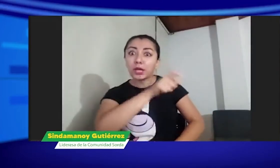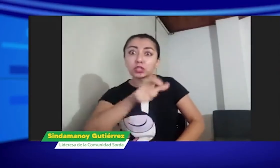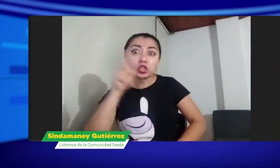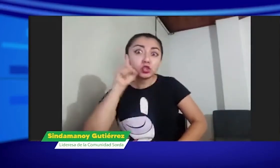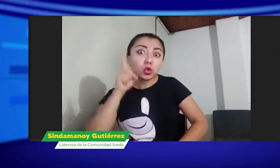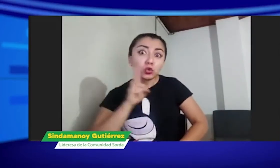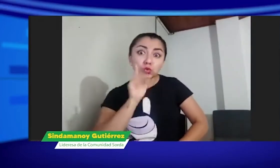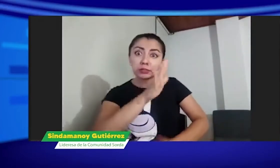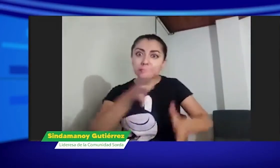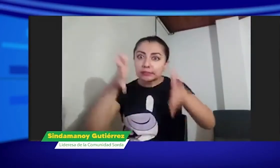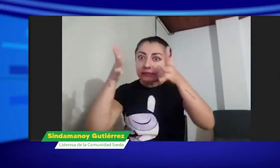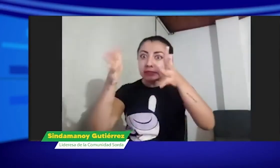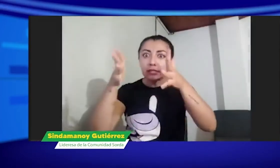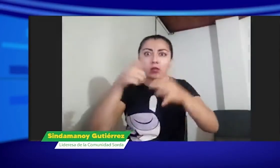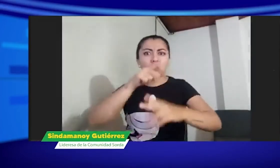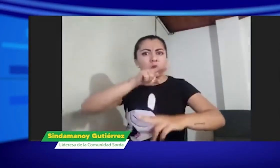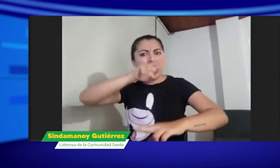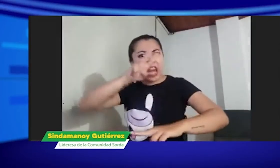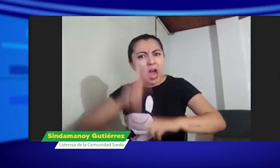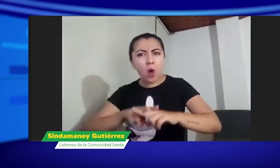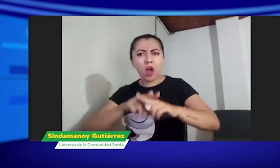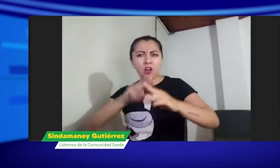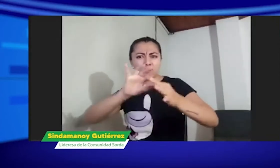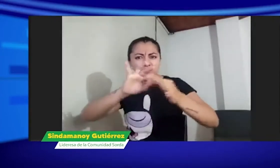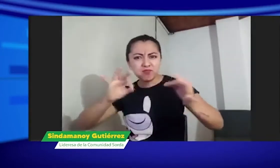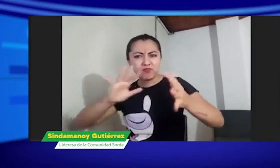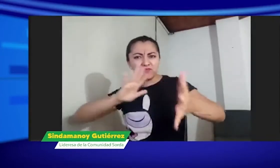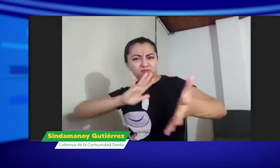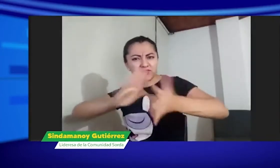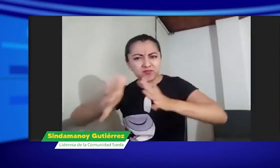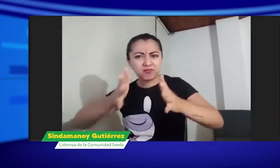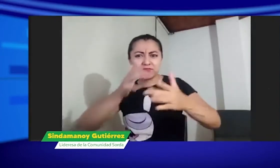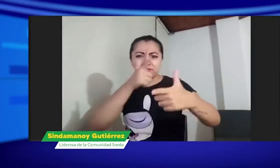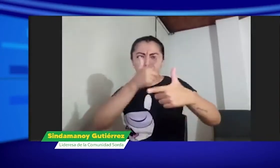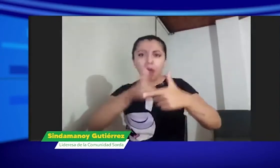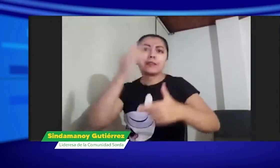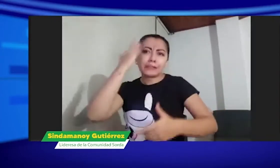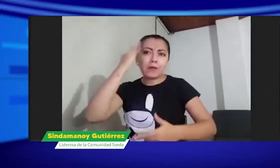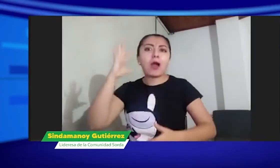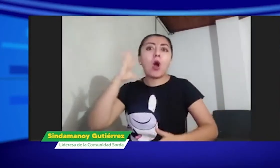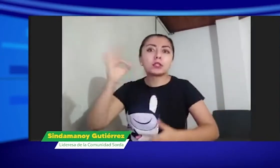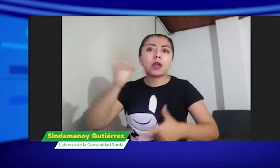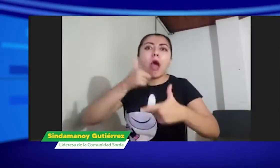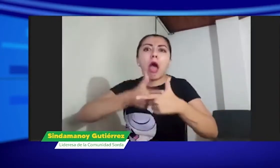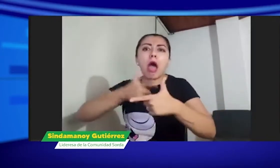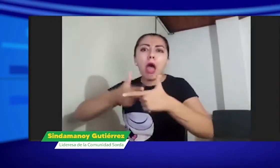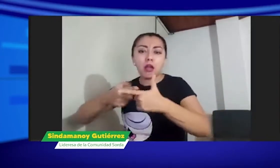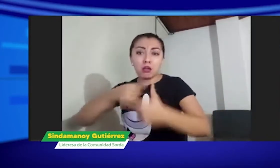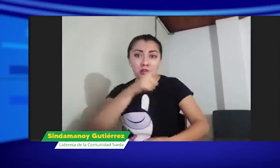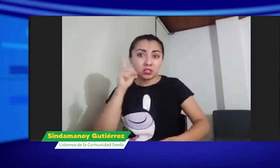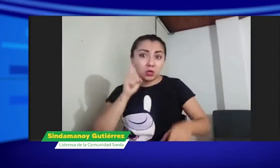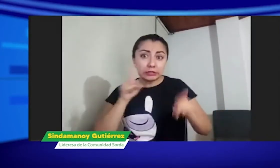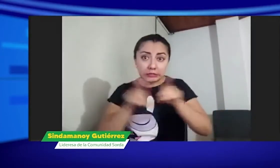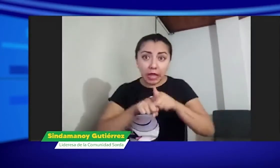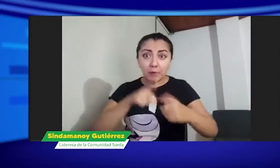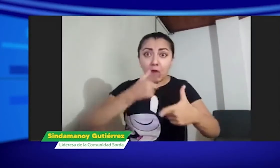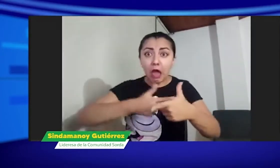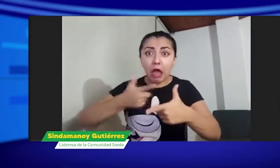muy bien. Pero las personas sordas cuando lo enseñan lo hacen de manera natural dentro de sus contextos y no lo